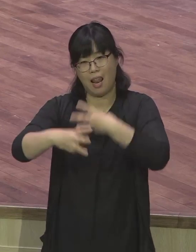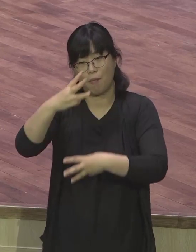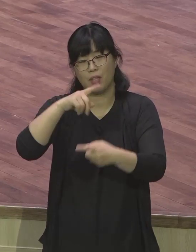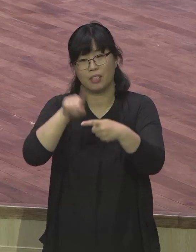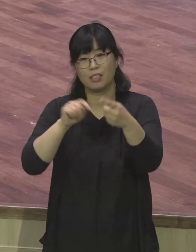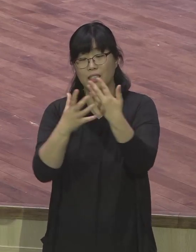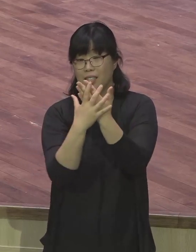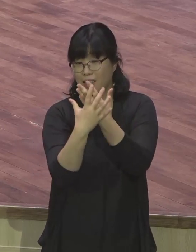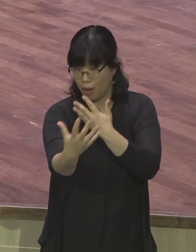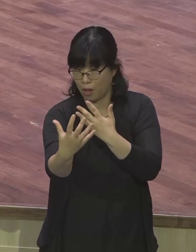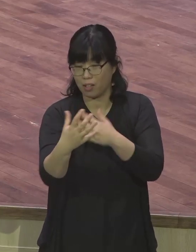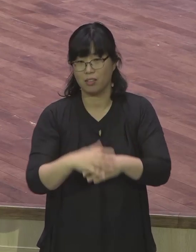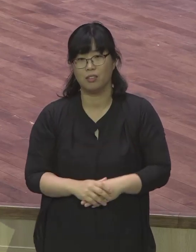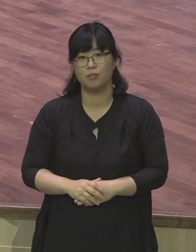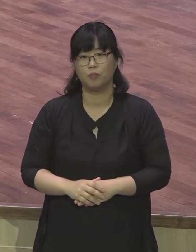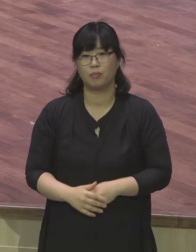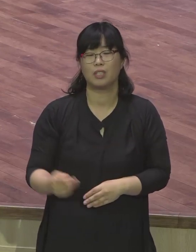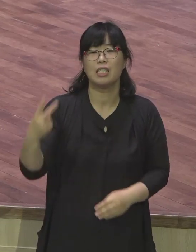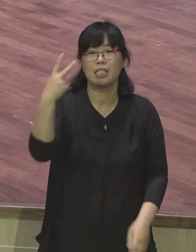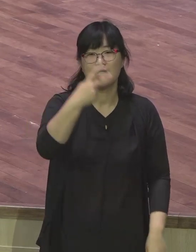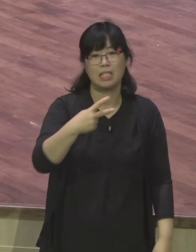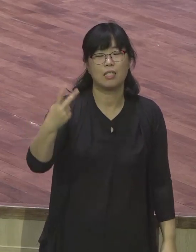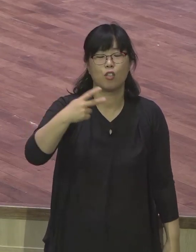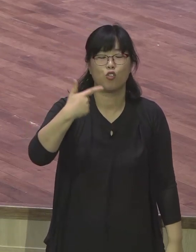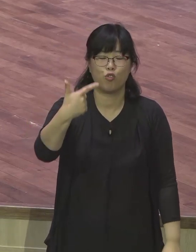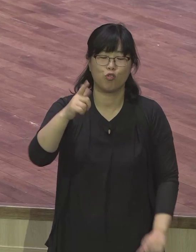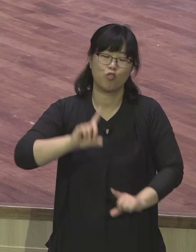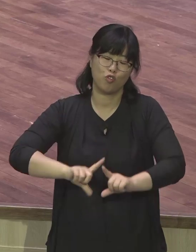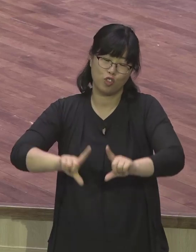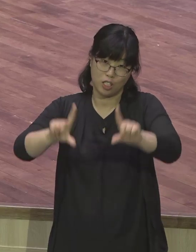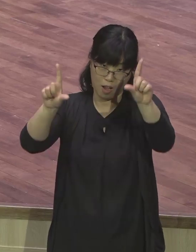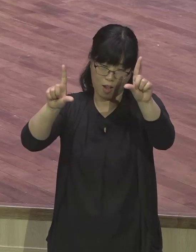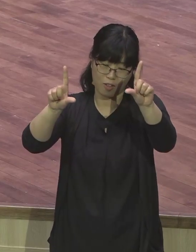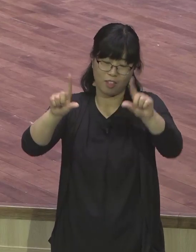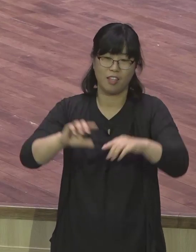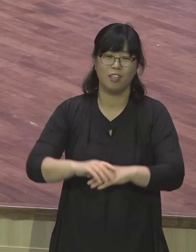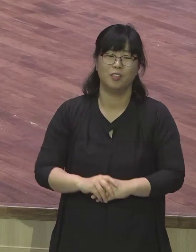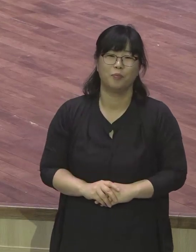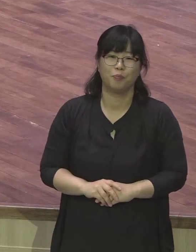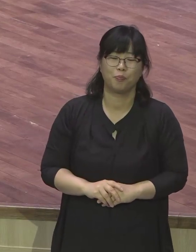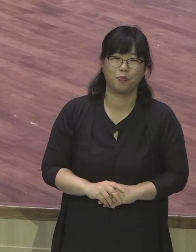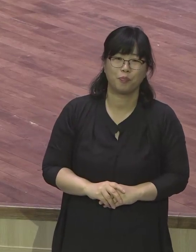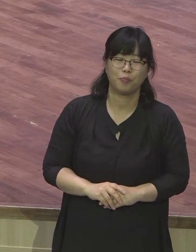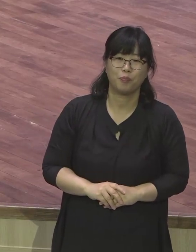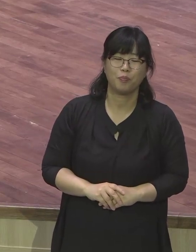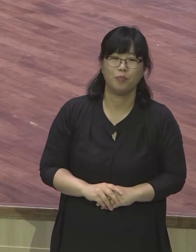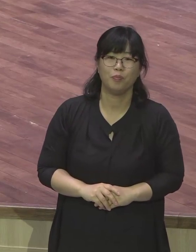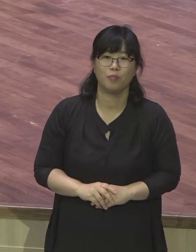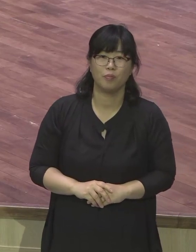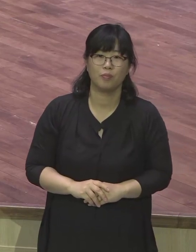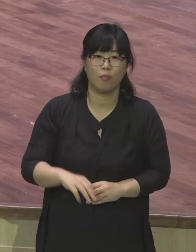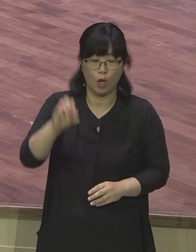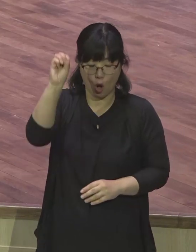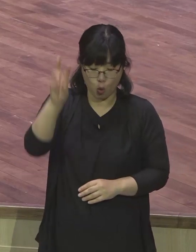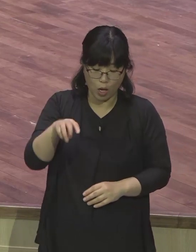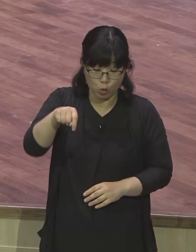2006년도에 강주에서 있었던 랩런트 대회였습니다 처음으로 갔을 때는 이 랩런트 대회 회비도